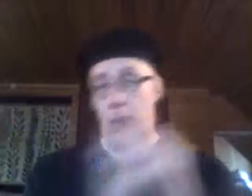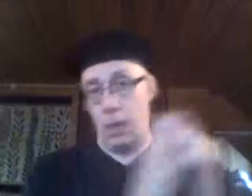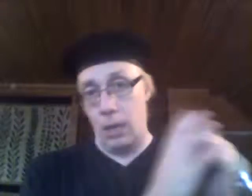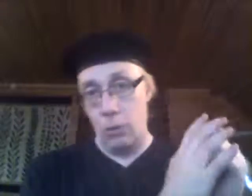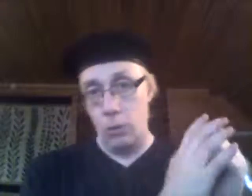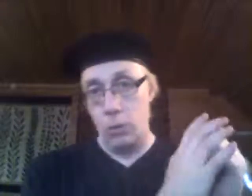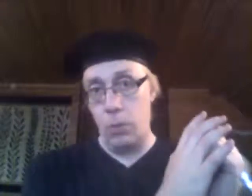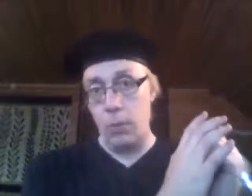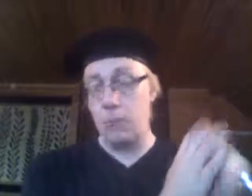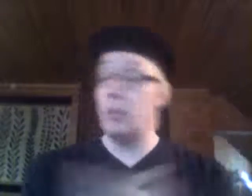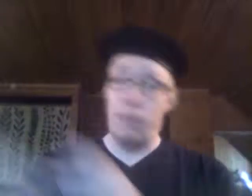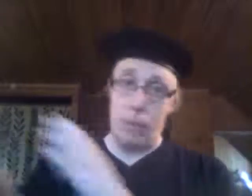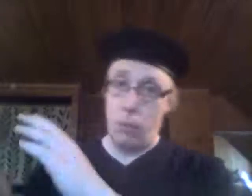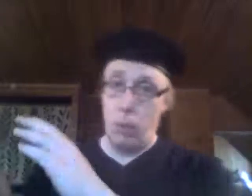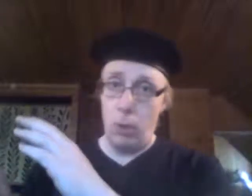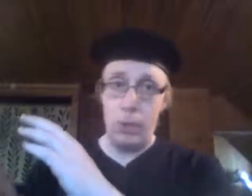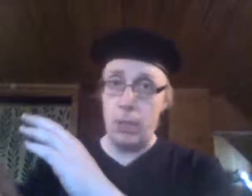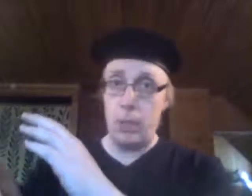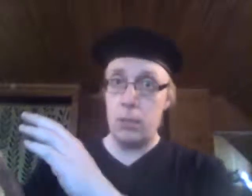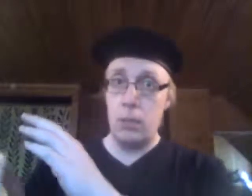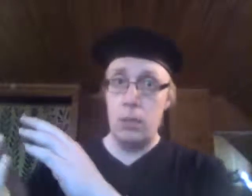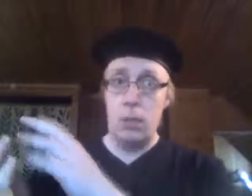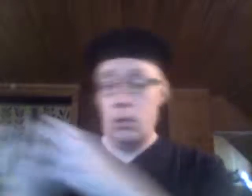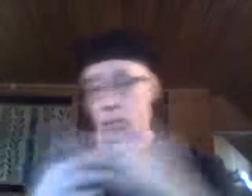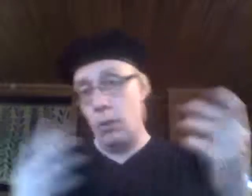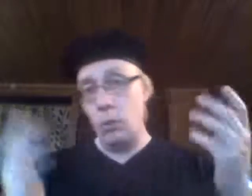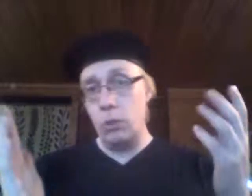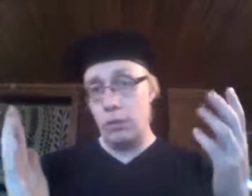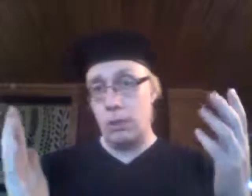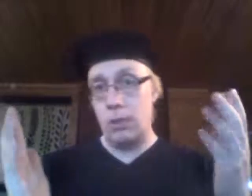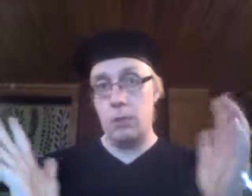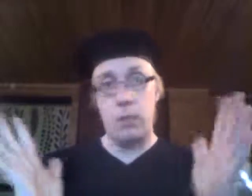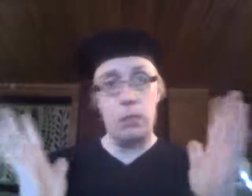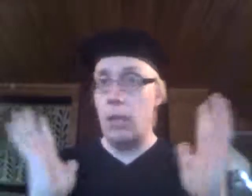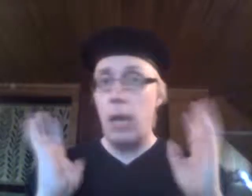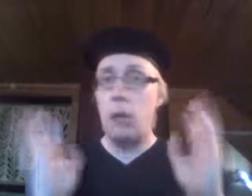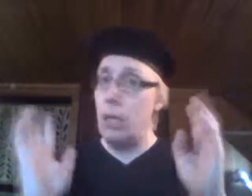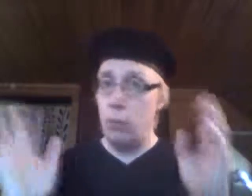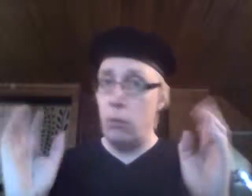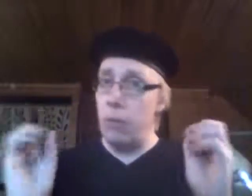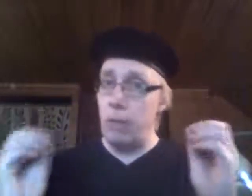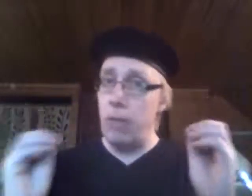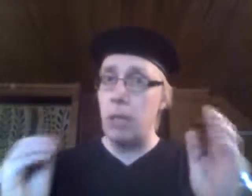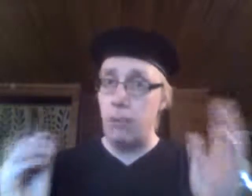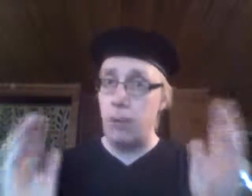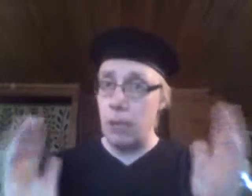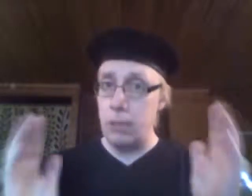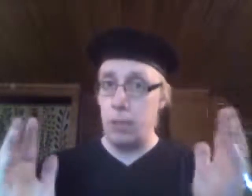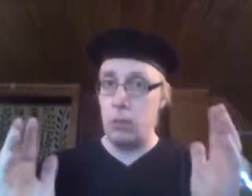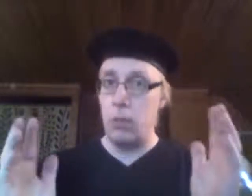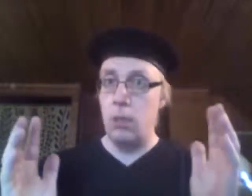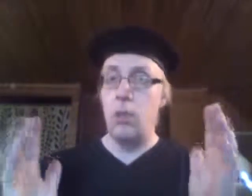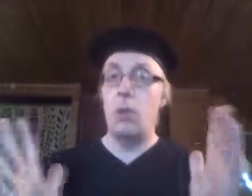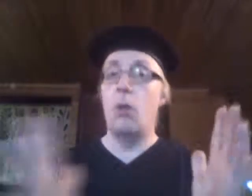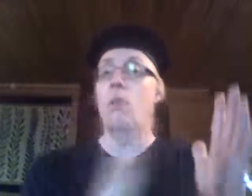maahanmuuttopolitiikasta, veropolitiikasta ynnä muista vastaavista. Kato, nämä on hyvin jakavia asioita. On